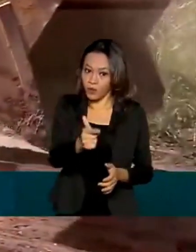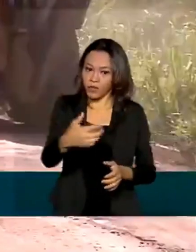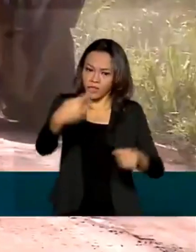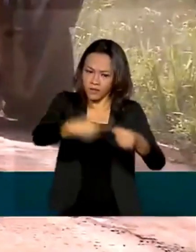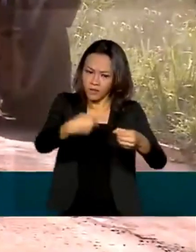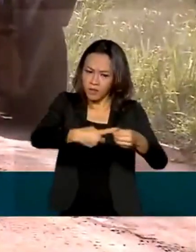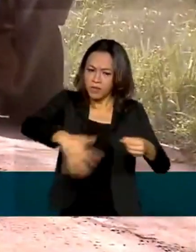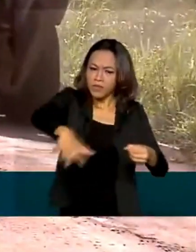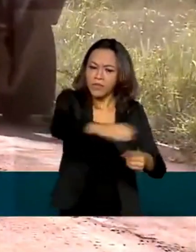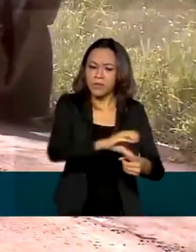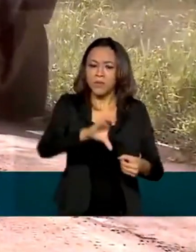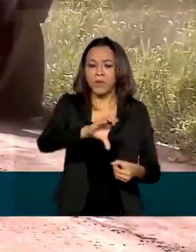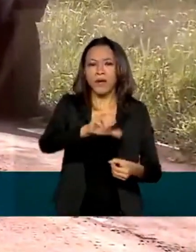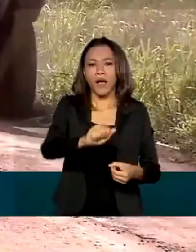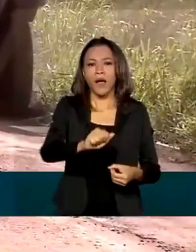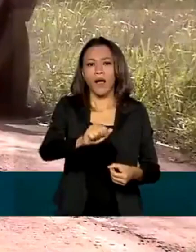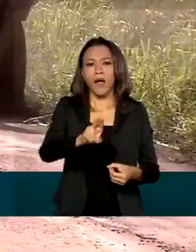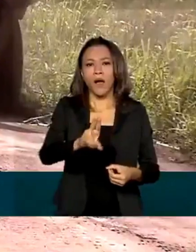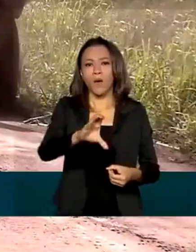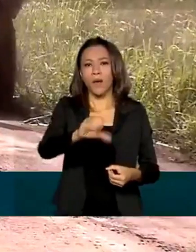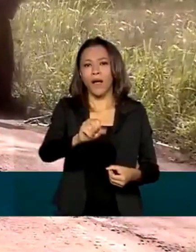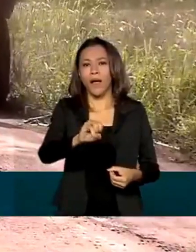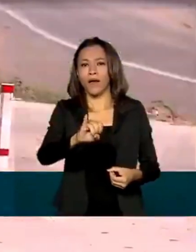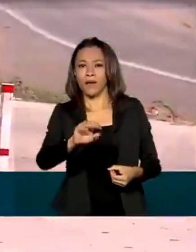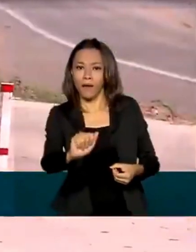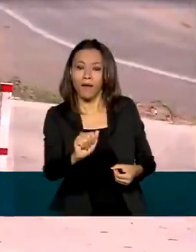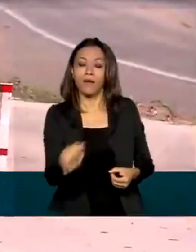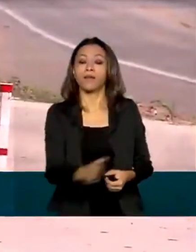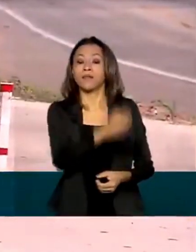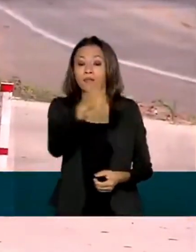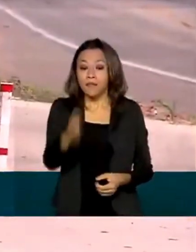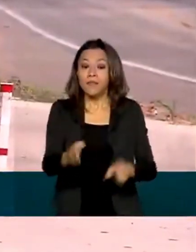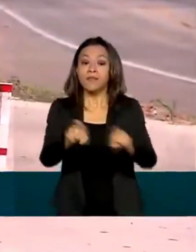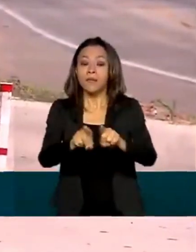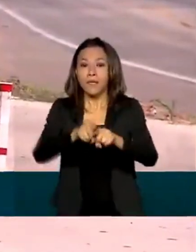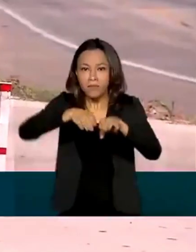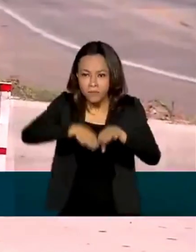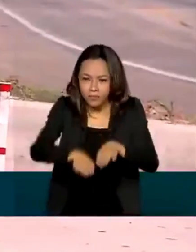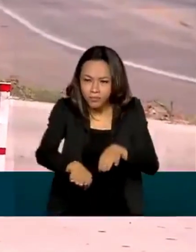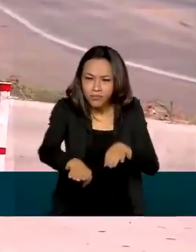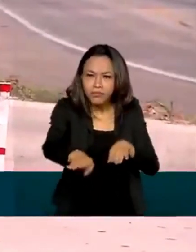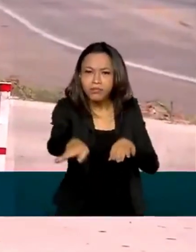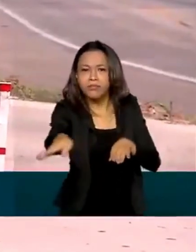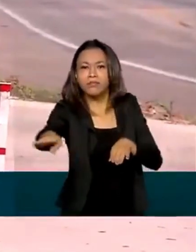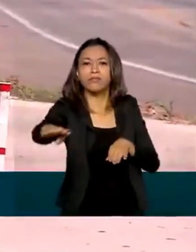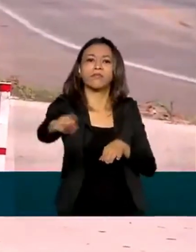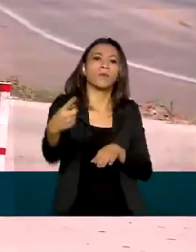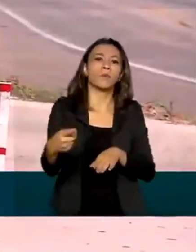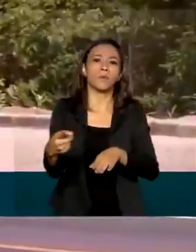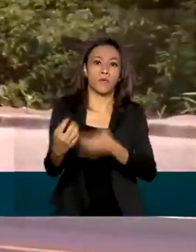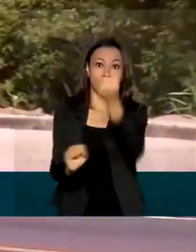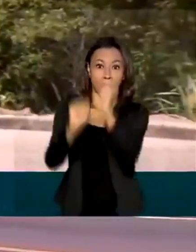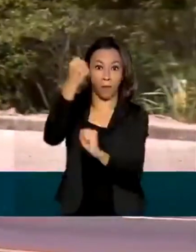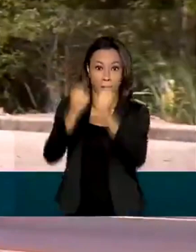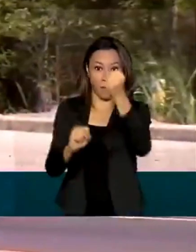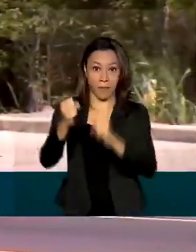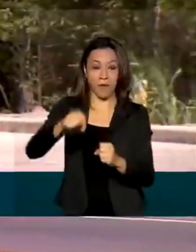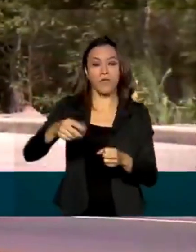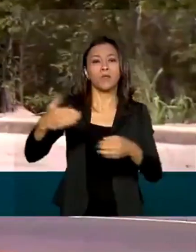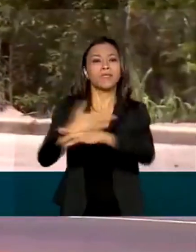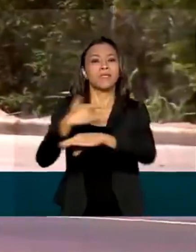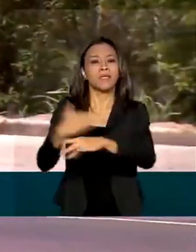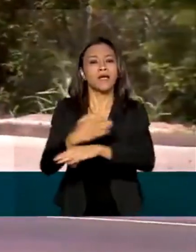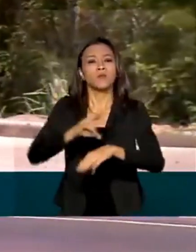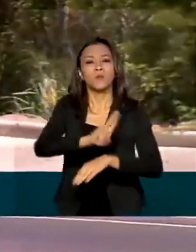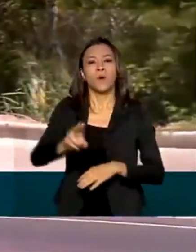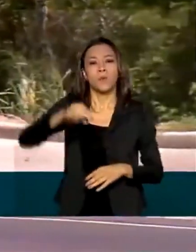Calcaia. Além de acesso aos portos marítimos cearenses, a via também dá acesso ao complexo industrial de Maracanau. Quando estiver